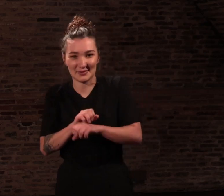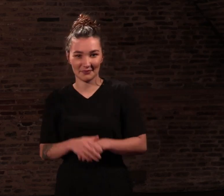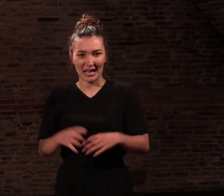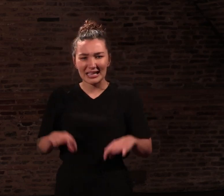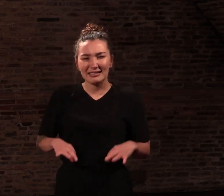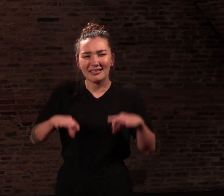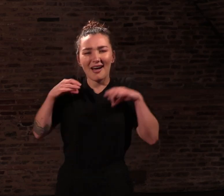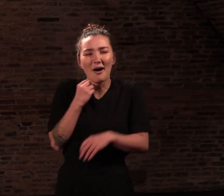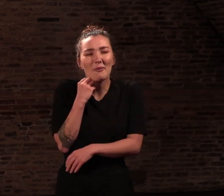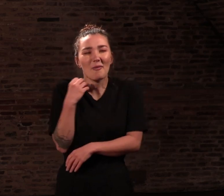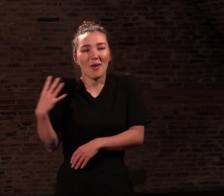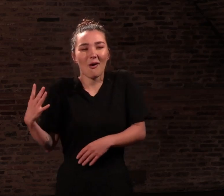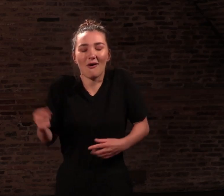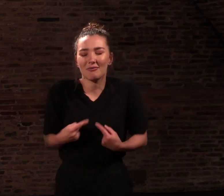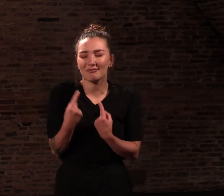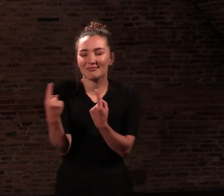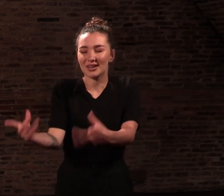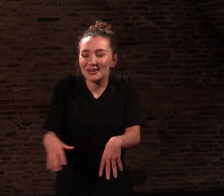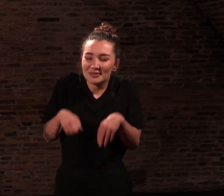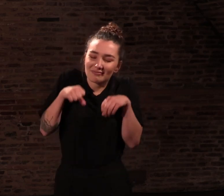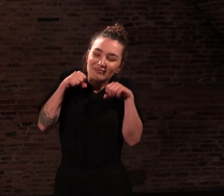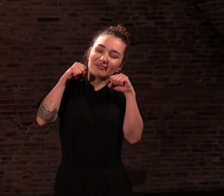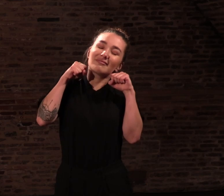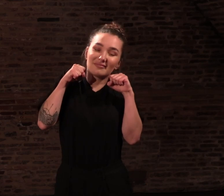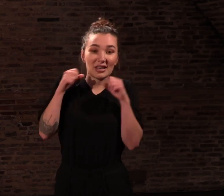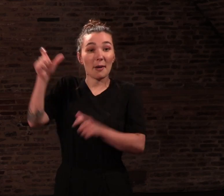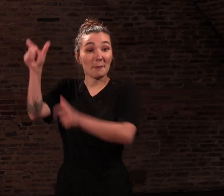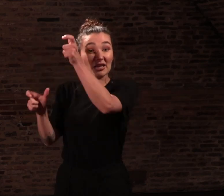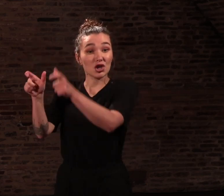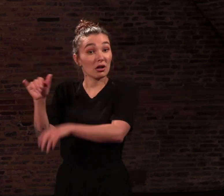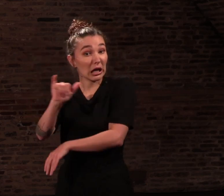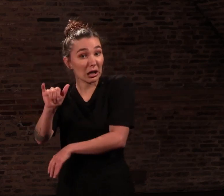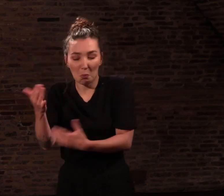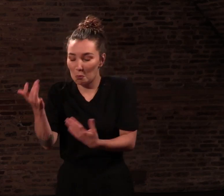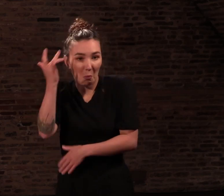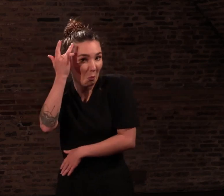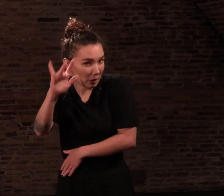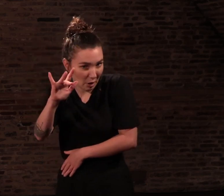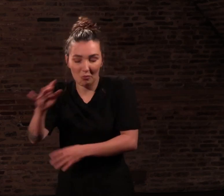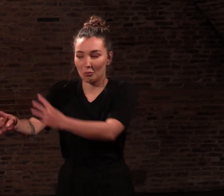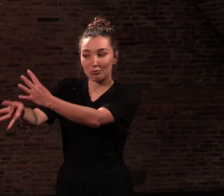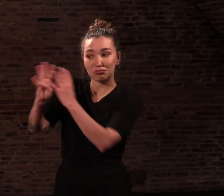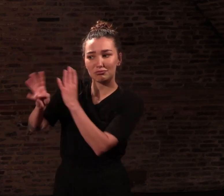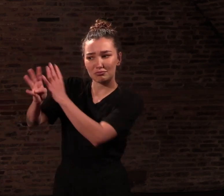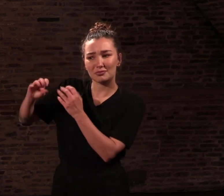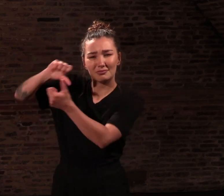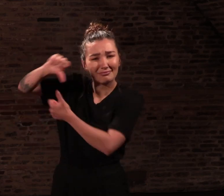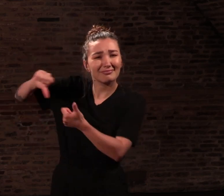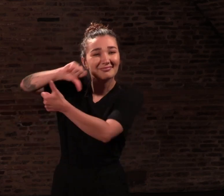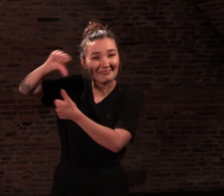écouter coucher dans des draps blancs des inconnus qui se sont succédés à mon chevet. « Racontez-moi